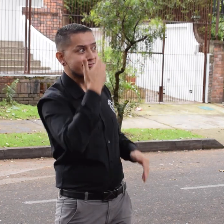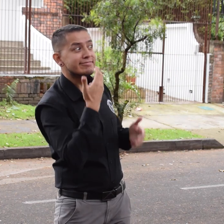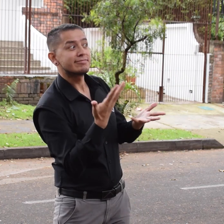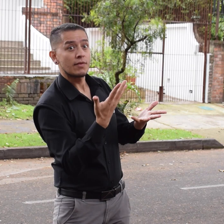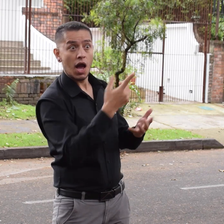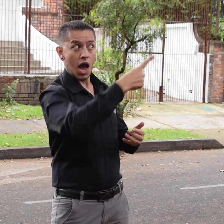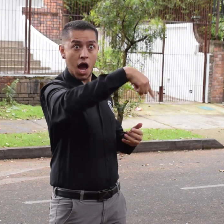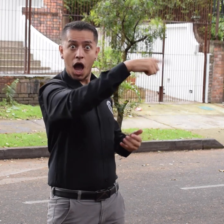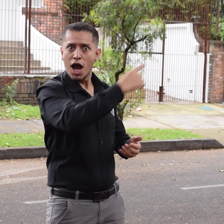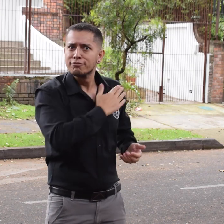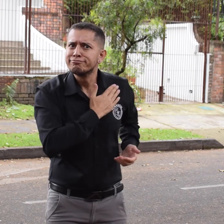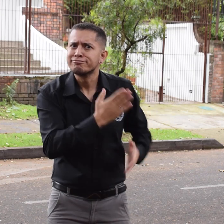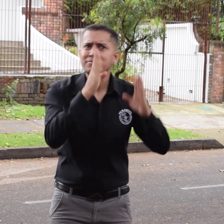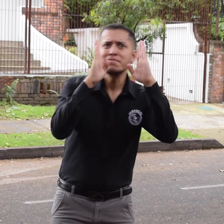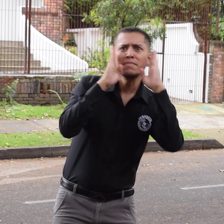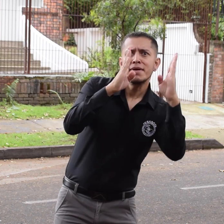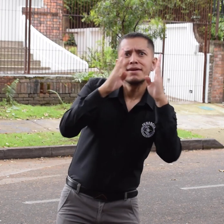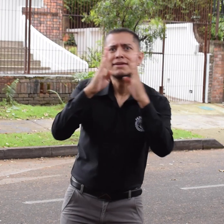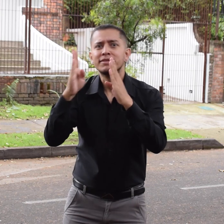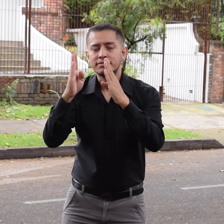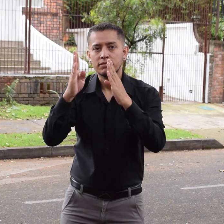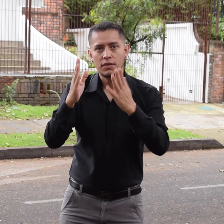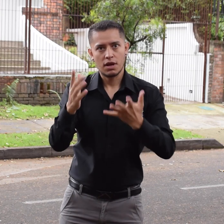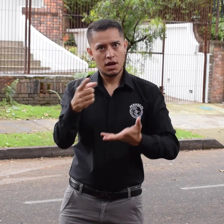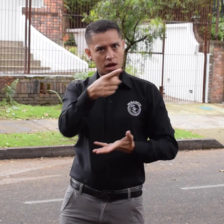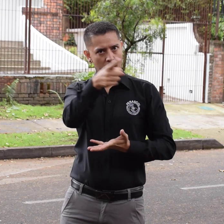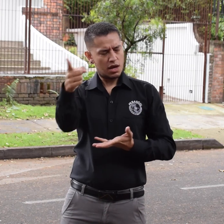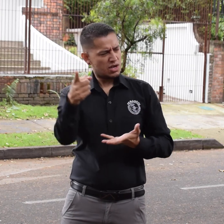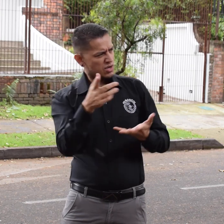el tiempo disponible. Si quieres más información,